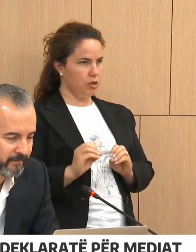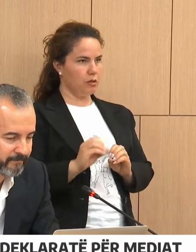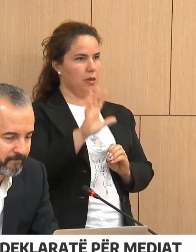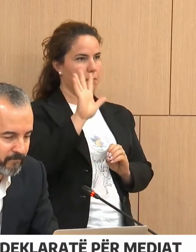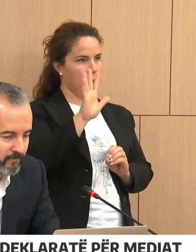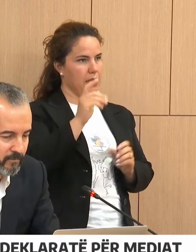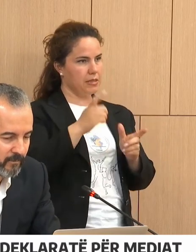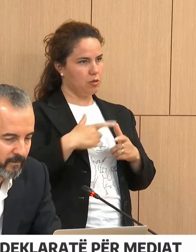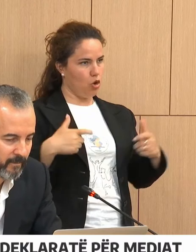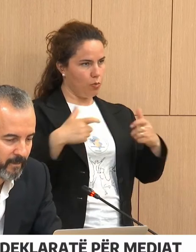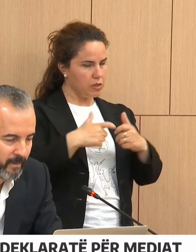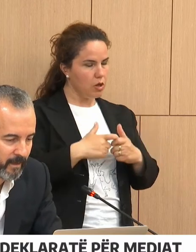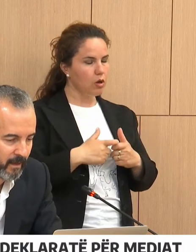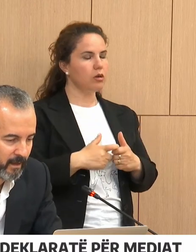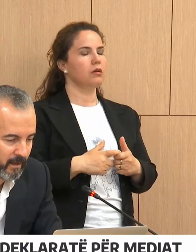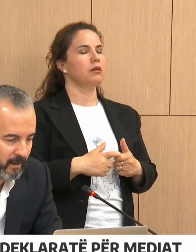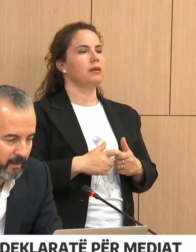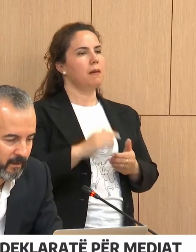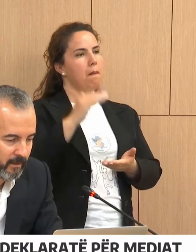4 antarë.